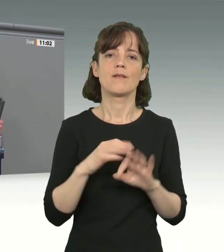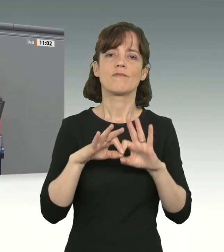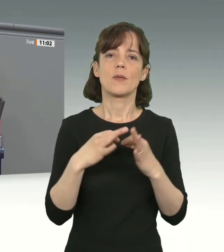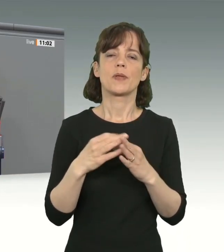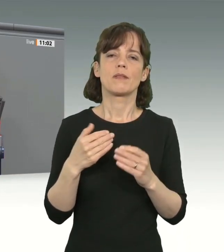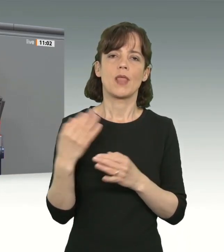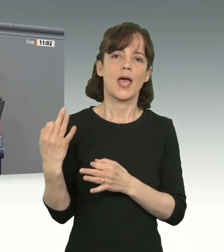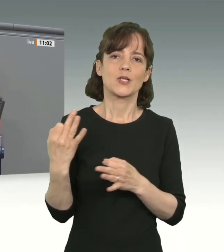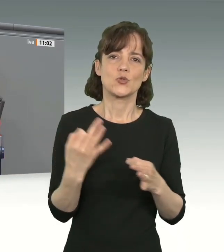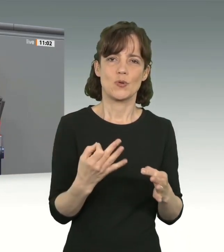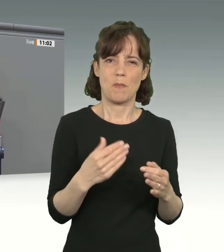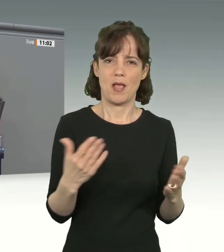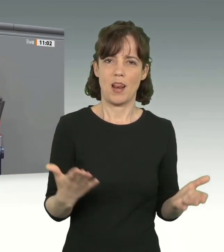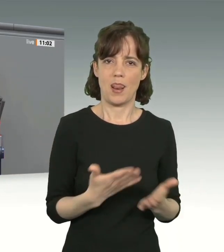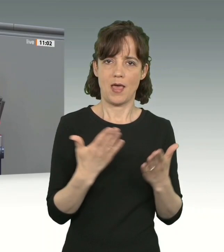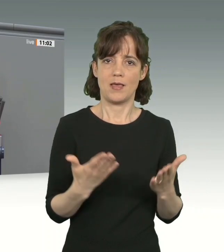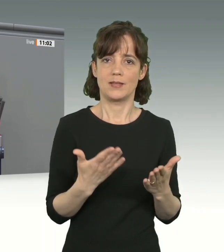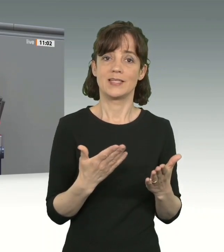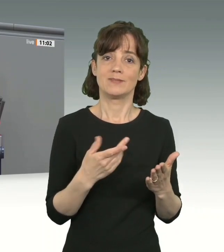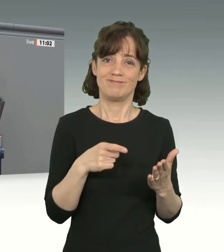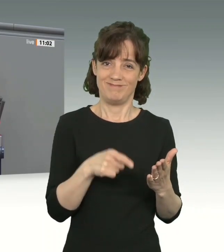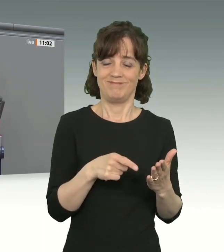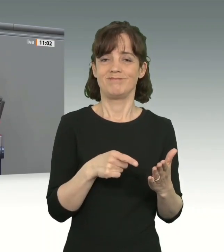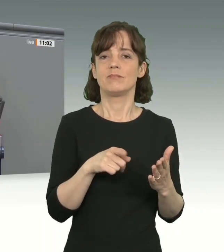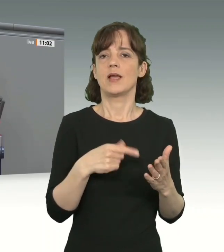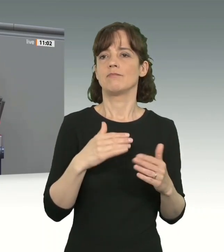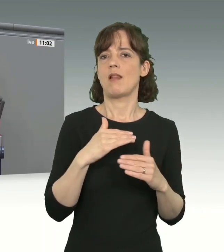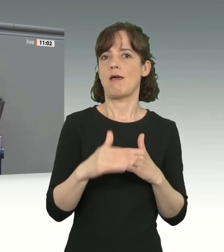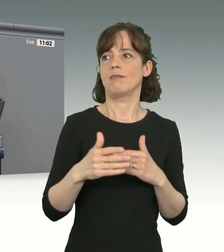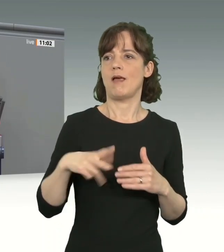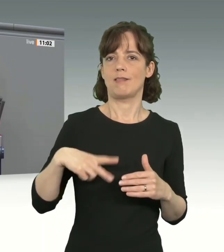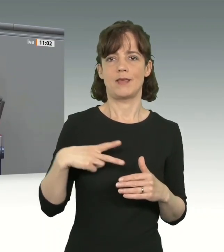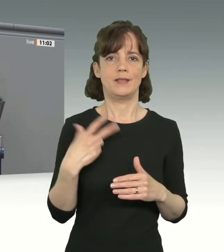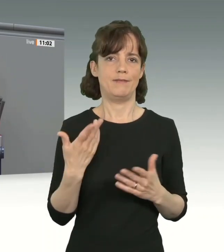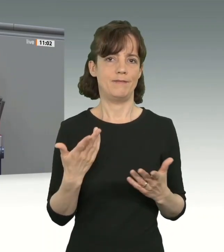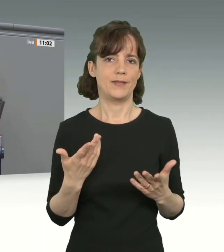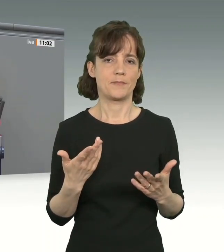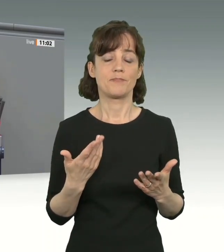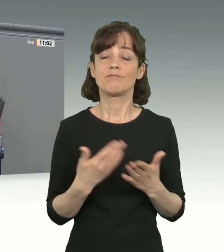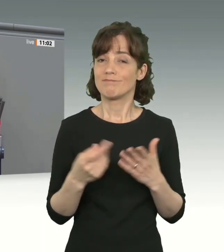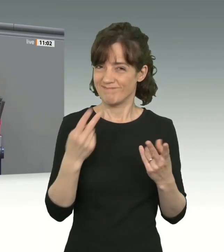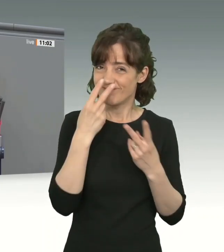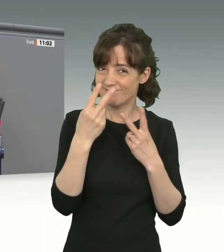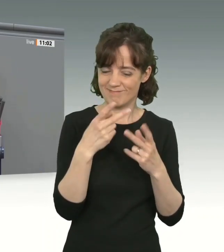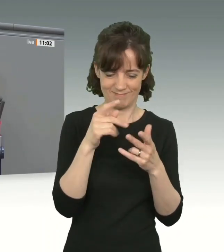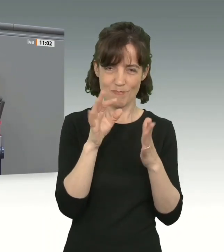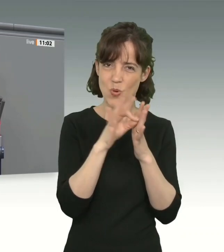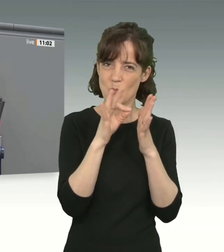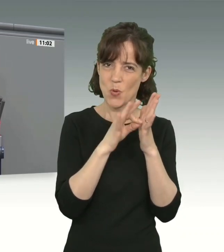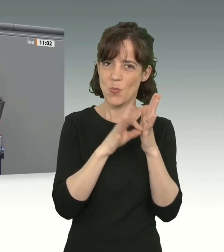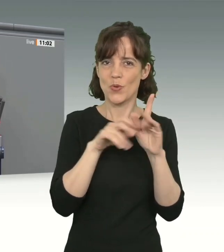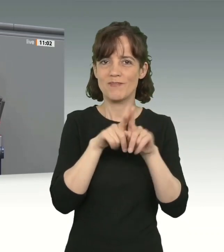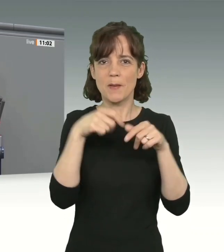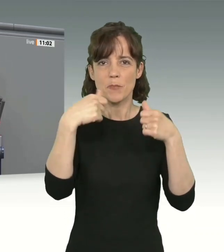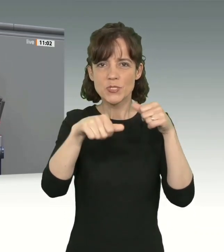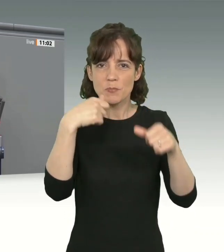sorgt gleichzeitig dafür, unser Land als Einwanderungsland auch attraktiv zu gestalten. Sie sehen, all diese einzelnen Puzzleteile